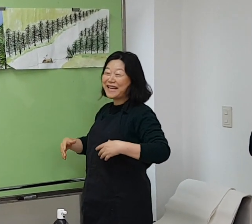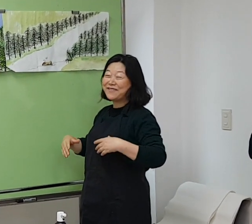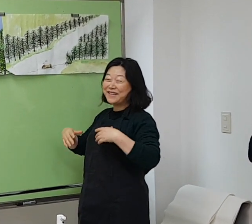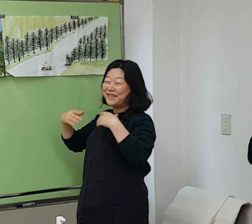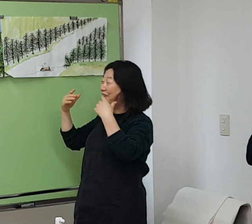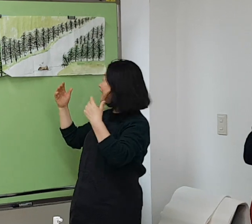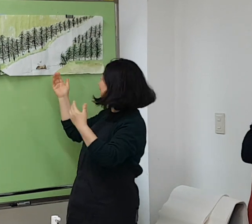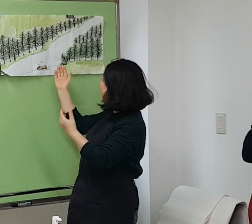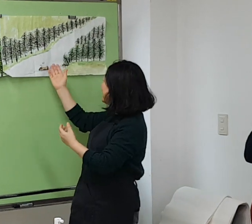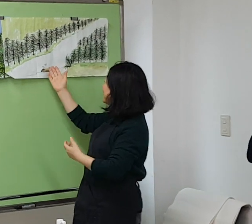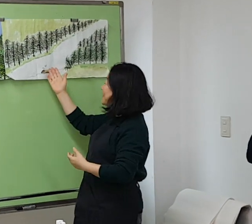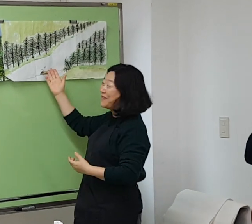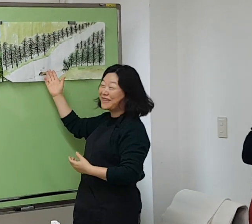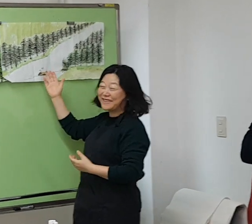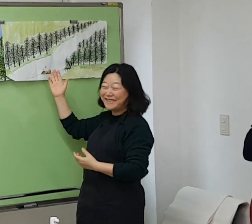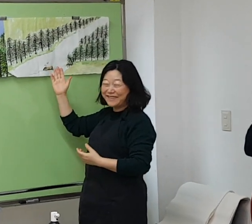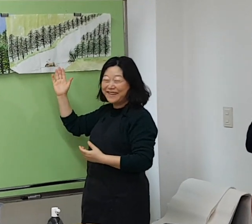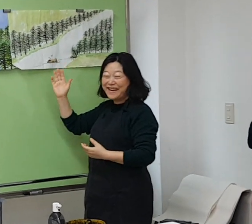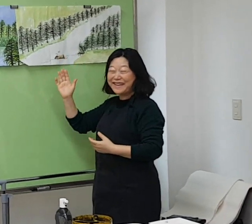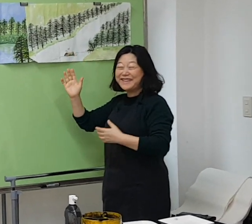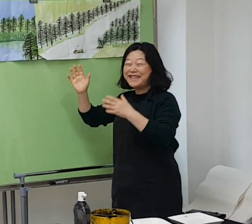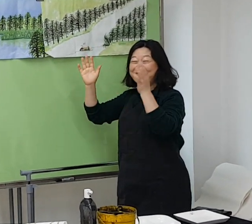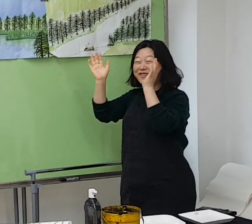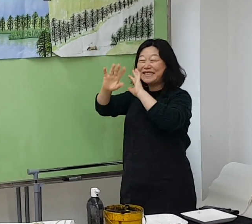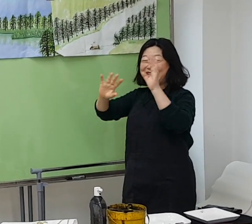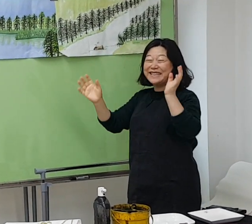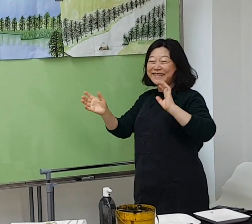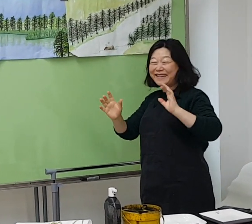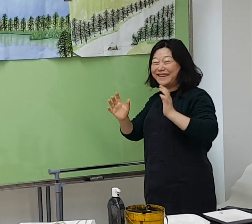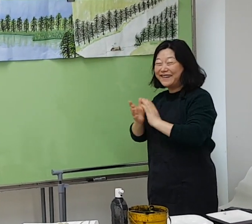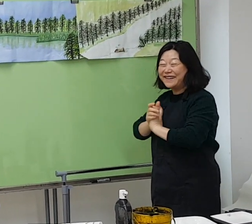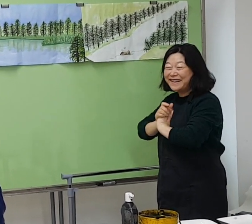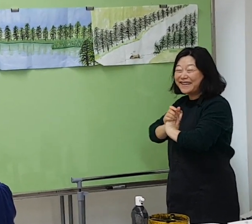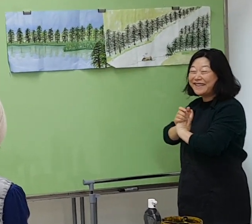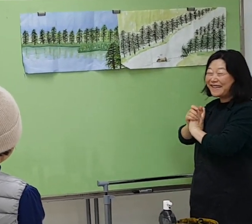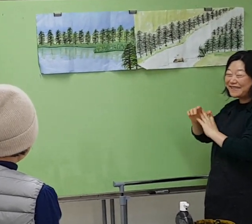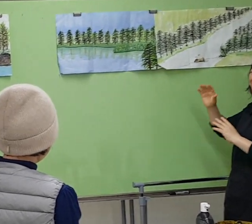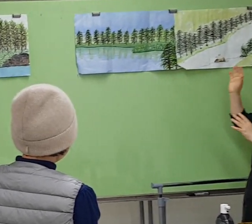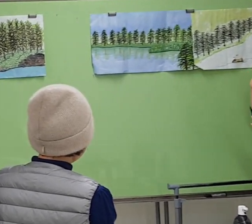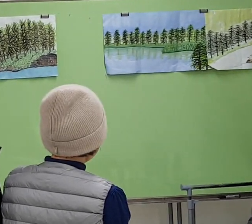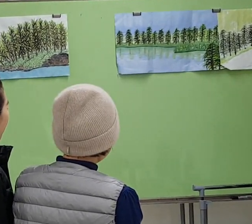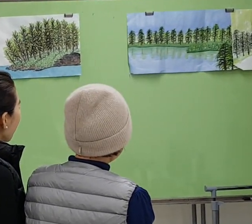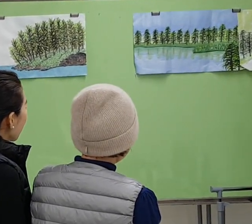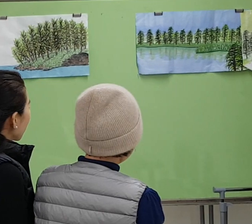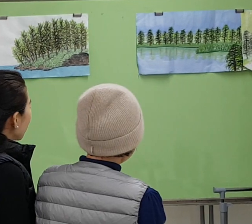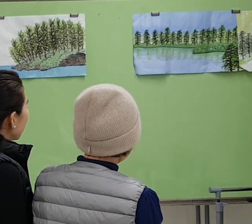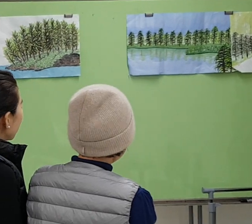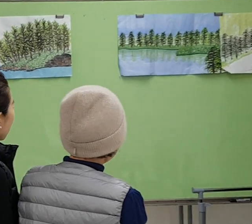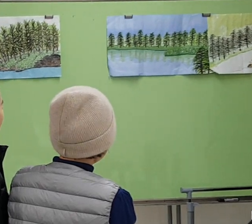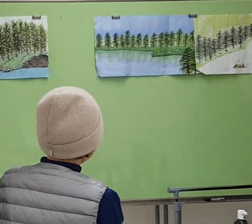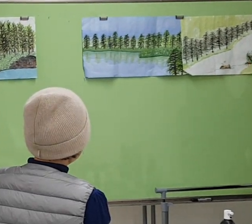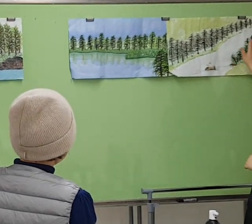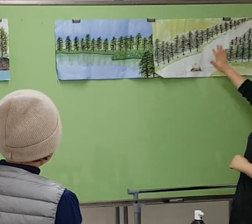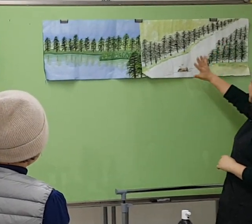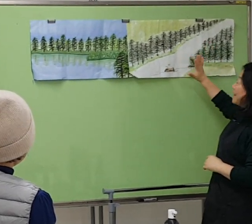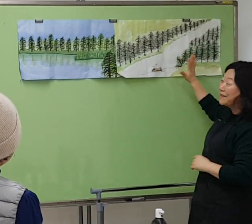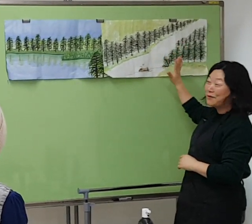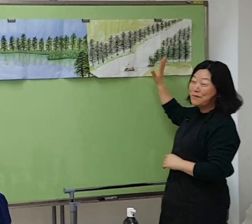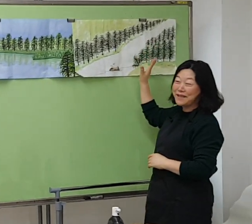깨구리를 여기다 딱 뉘우고 싶었거든요. 근데 못 그리게 했는 거예요. 그래가지고 그냥 포기했고. 강이에요. 네, 개국이에요. 봄의